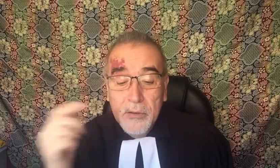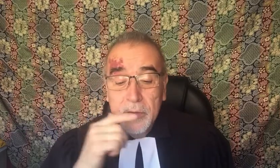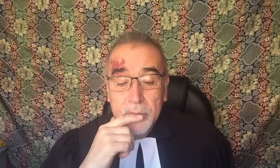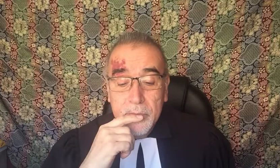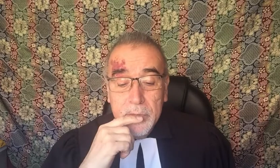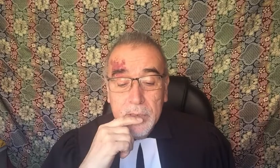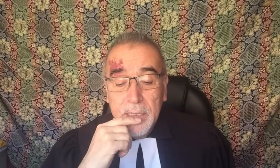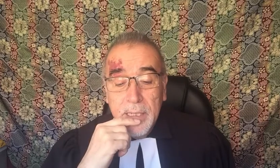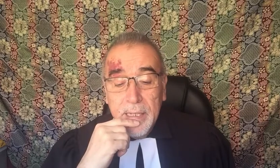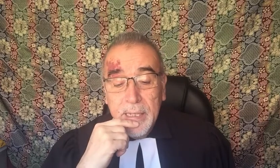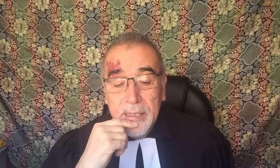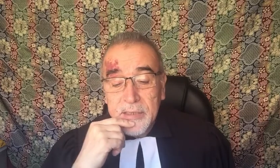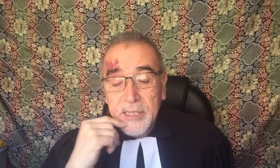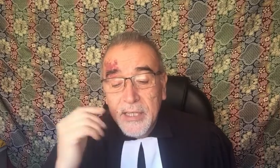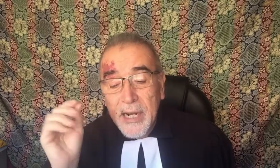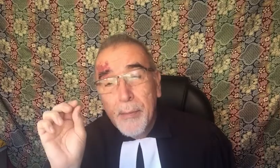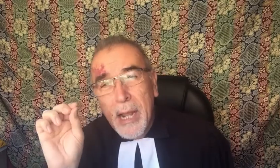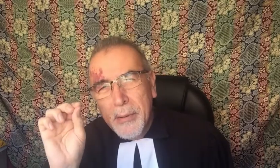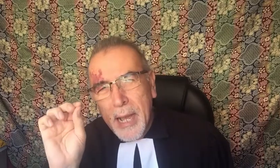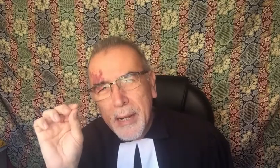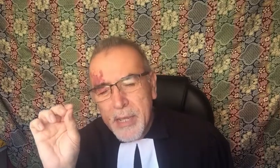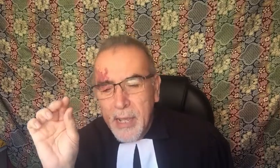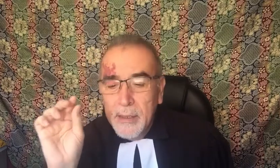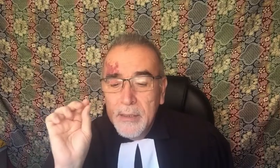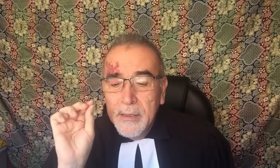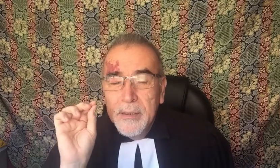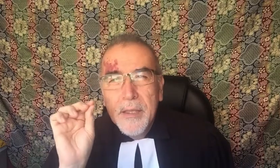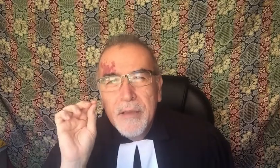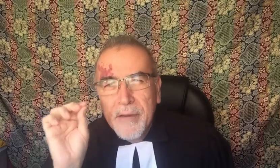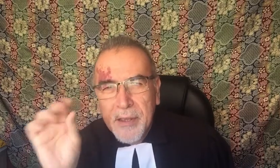y que translitera la palabra aramea éfata.